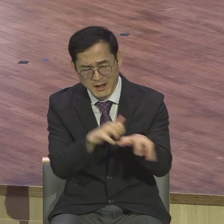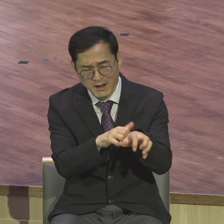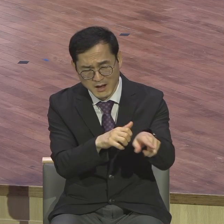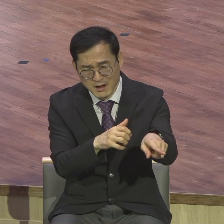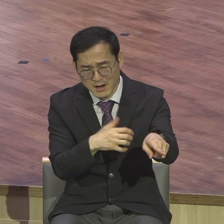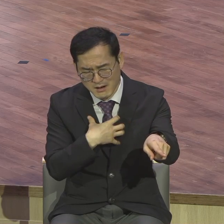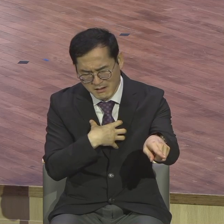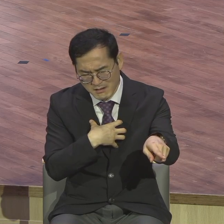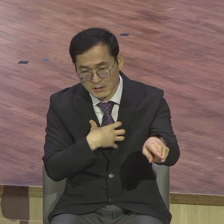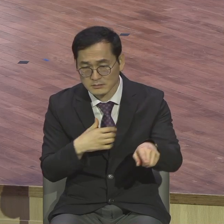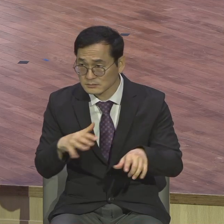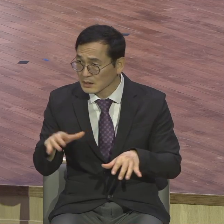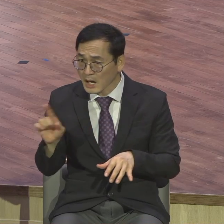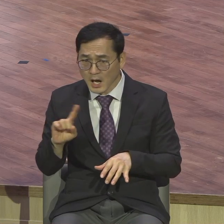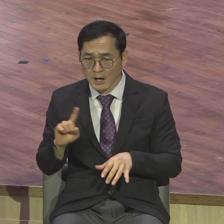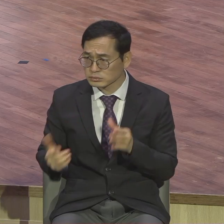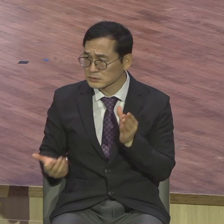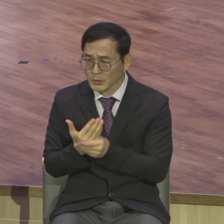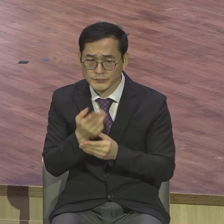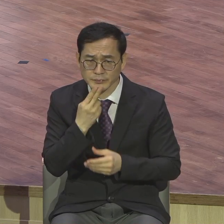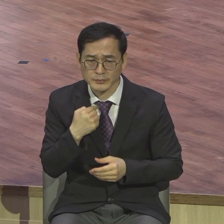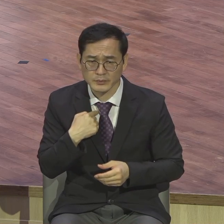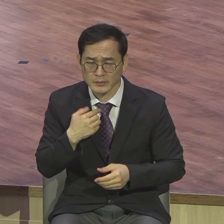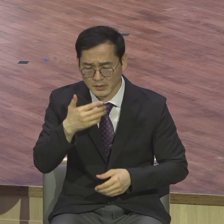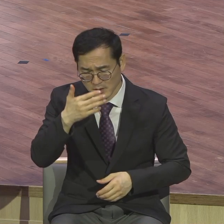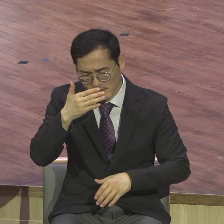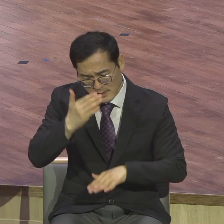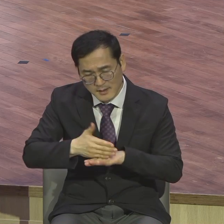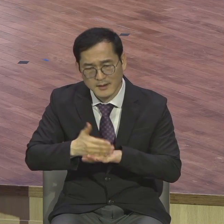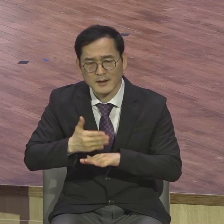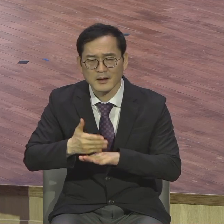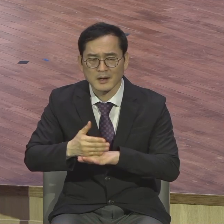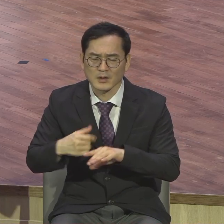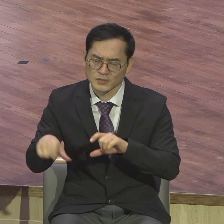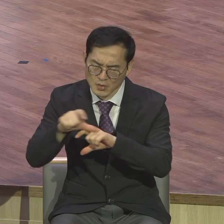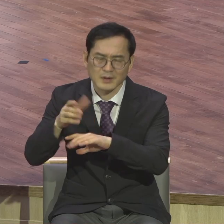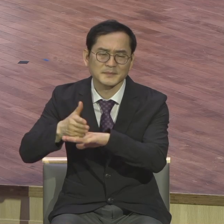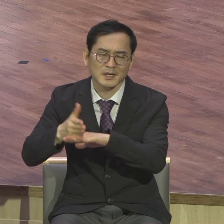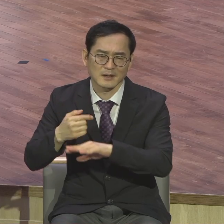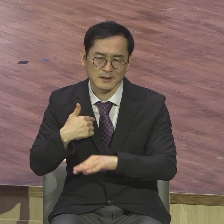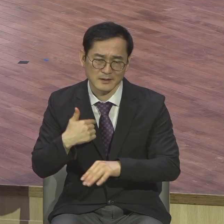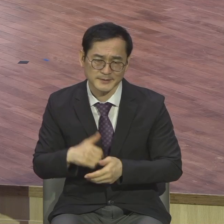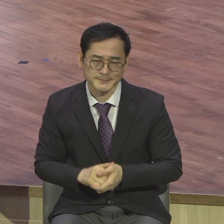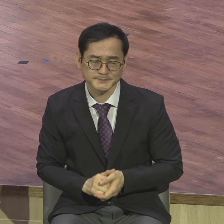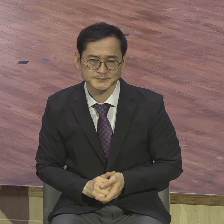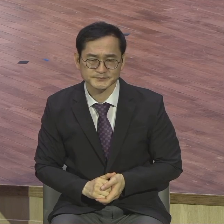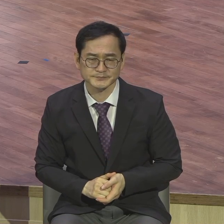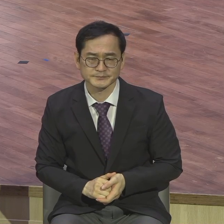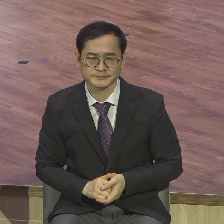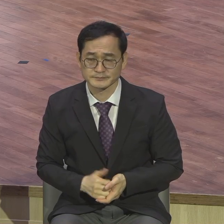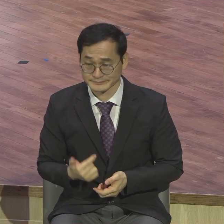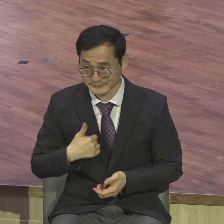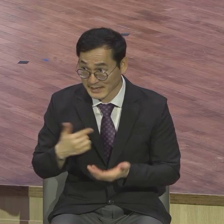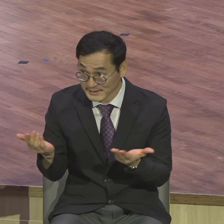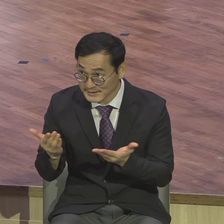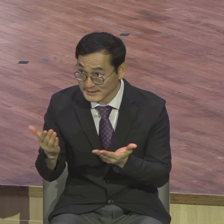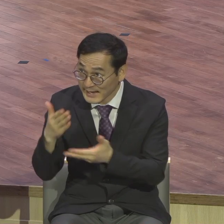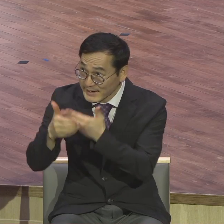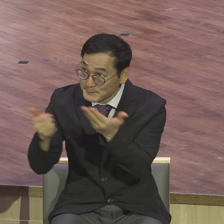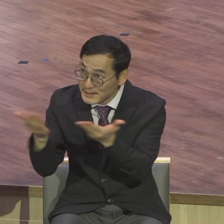하나님 앞에 생명의 주관하 주관자 하나님 앞에 내가 직분을 맡았다 교회에서 내가